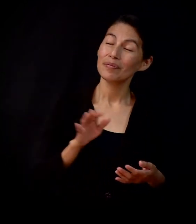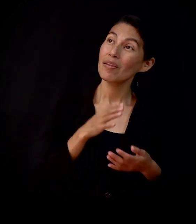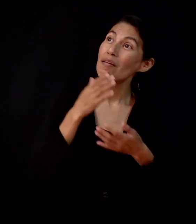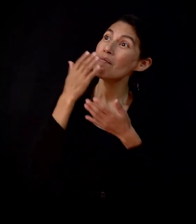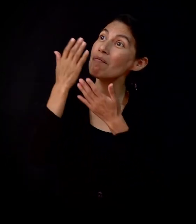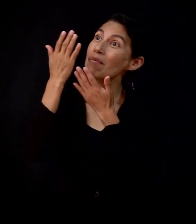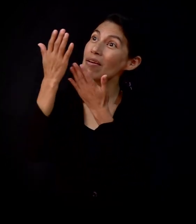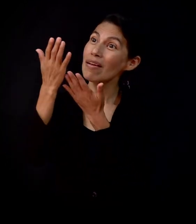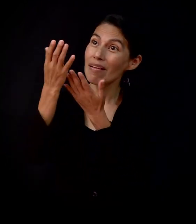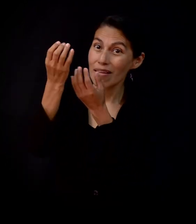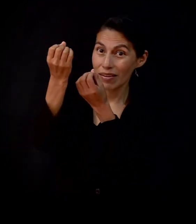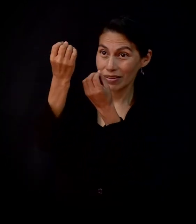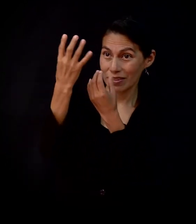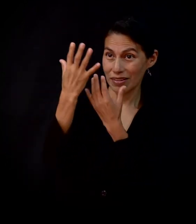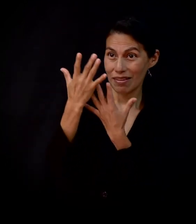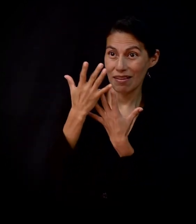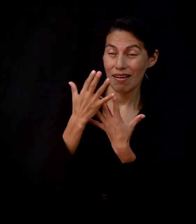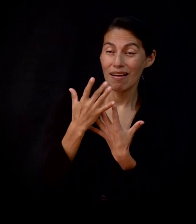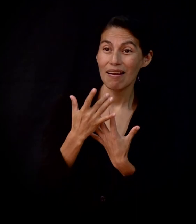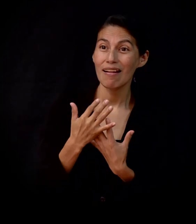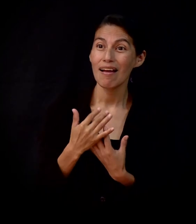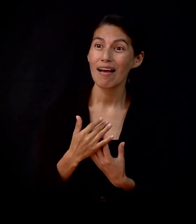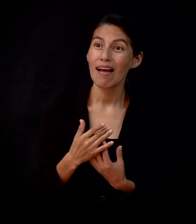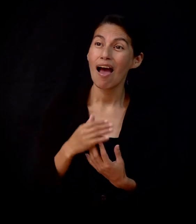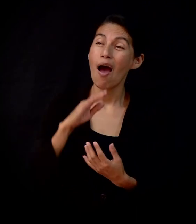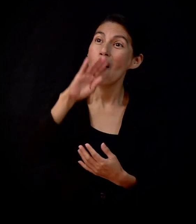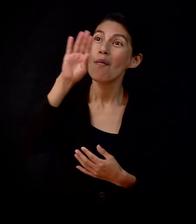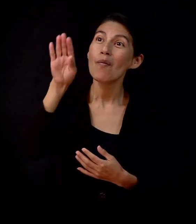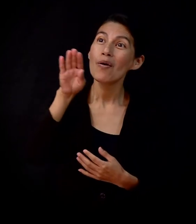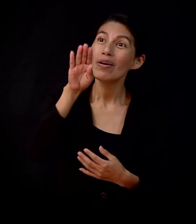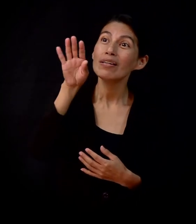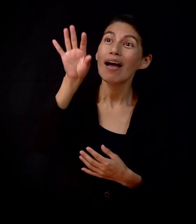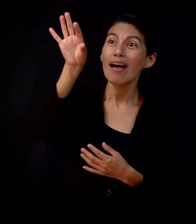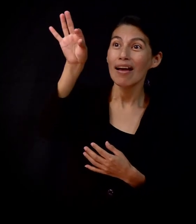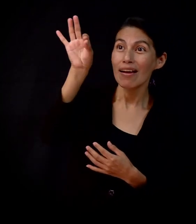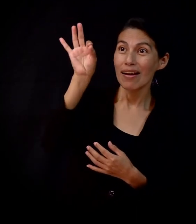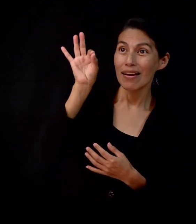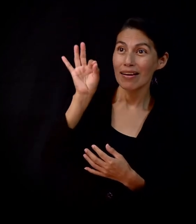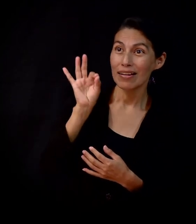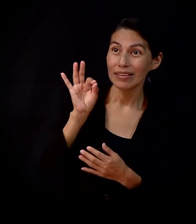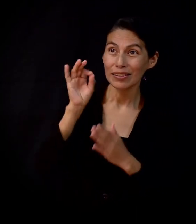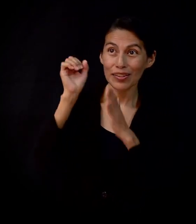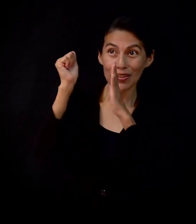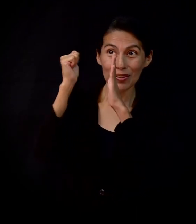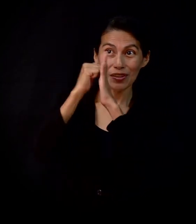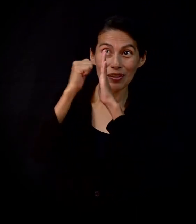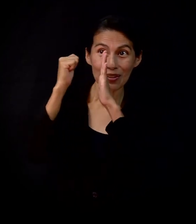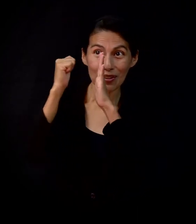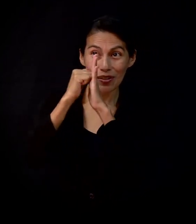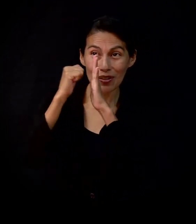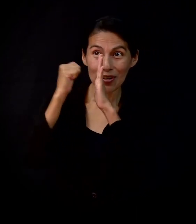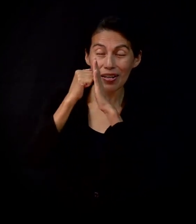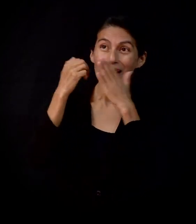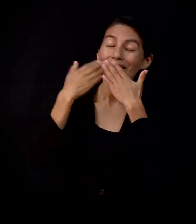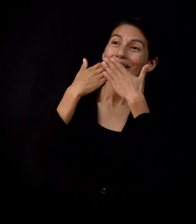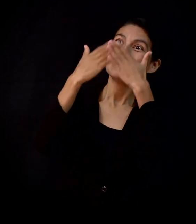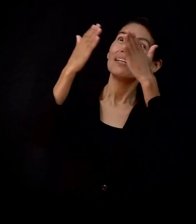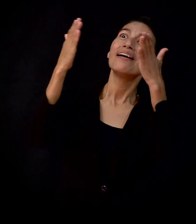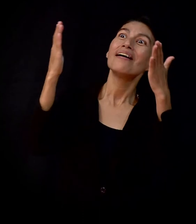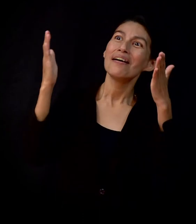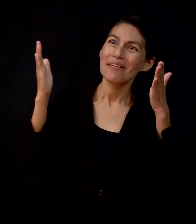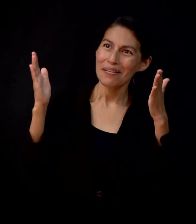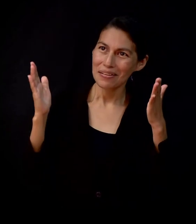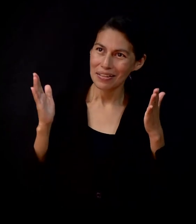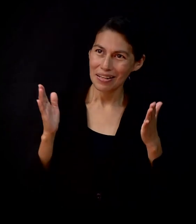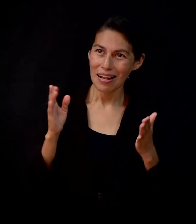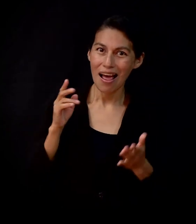Pide y se te dará, si buscas hallaréis Y si llamas se te